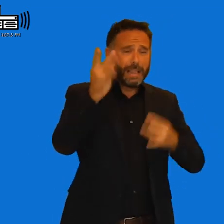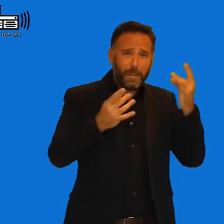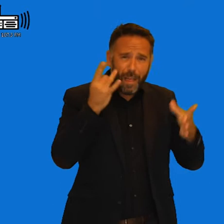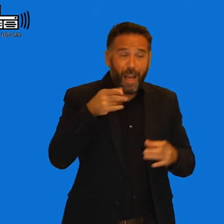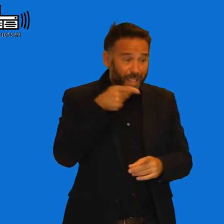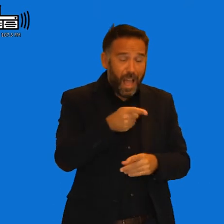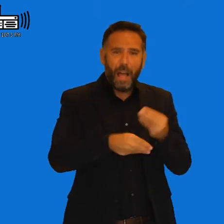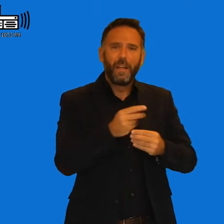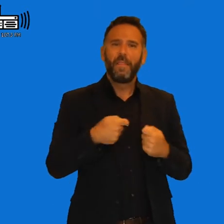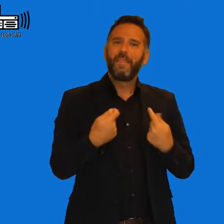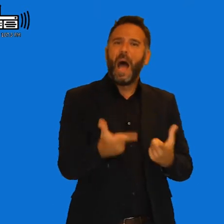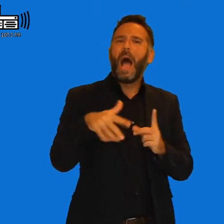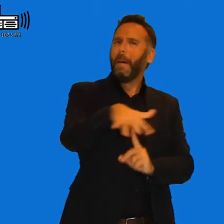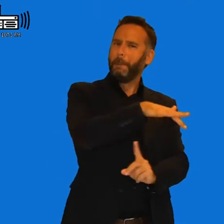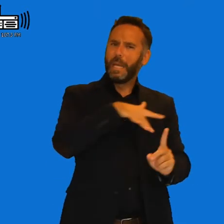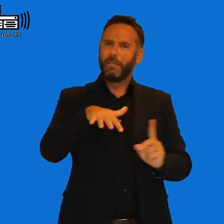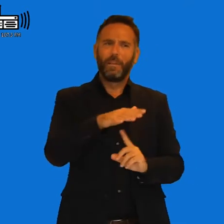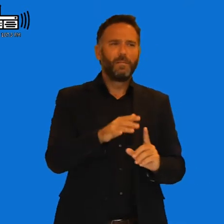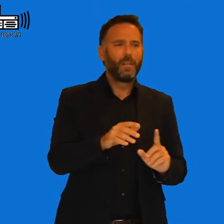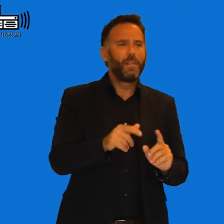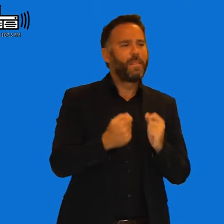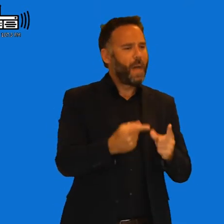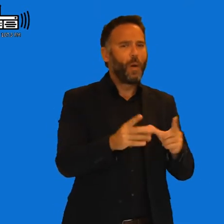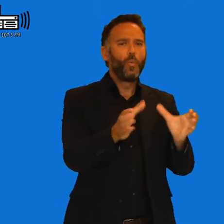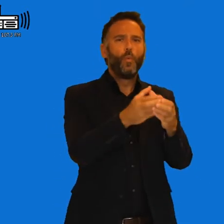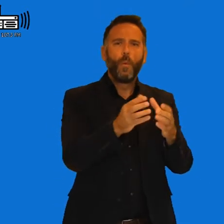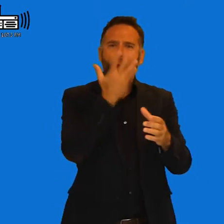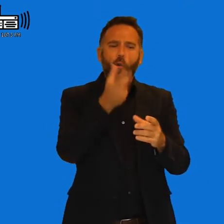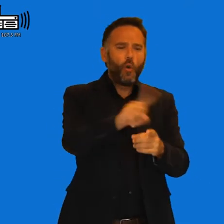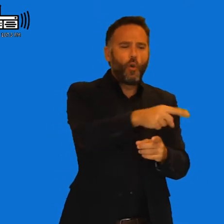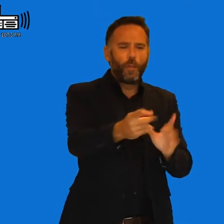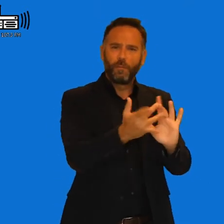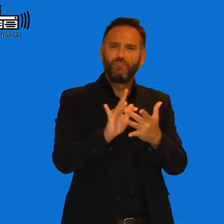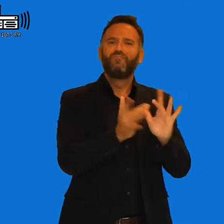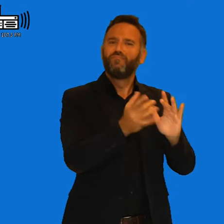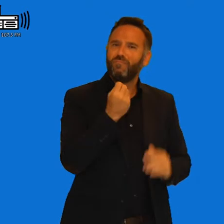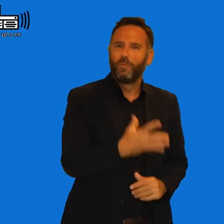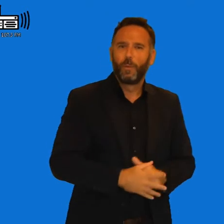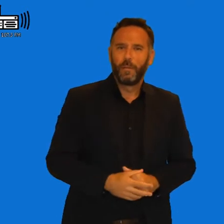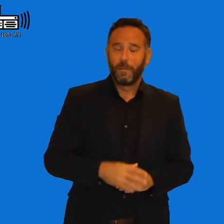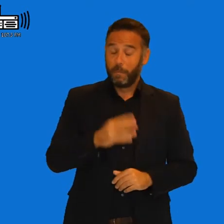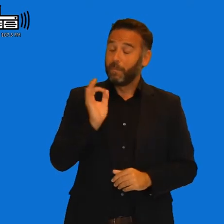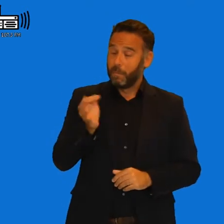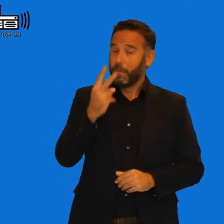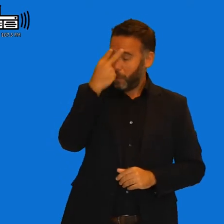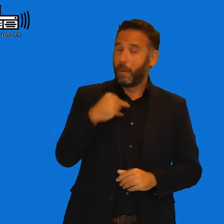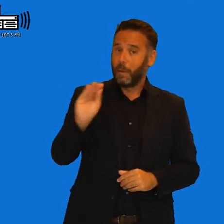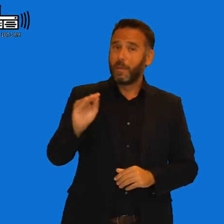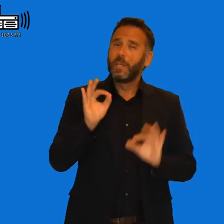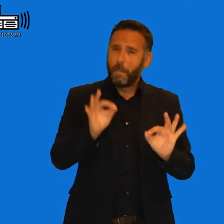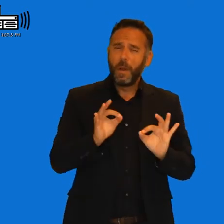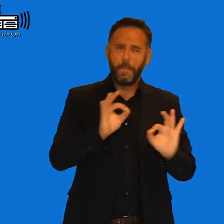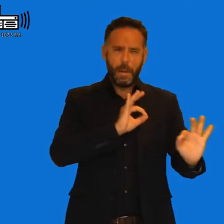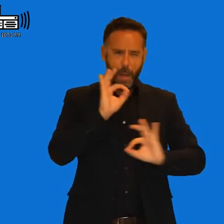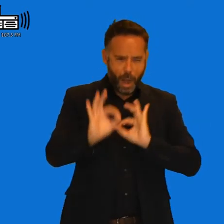crean ambiente y crean grupo, ¿No? Que eso es lo bueno también, Ay, ay, exactamente. Muchas veces preparando este tipo de actividades hay que ver